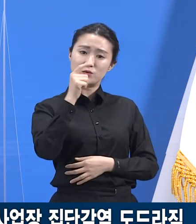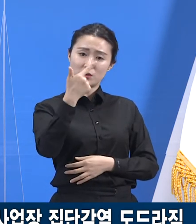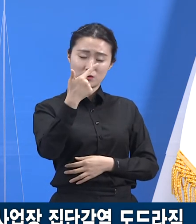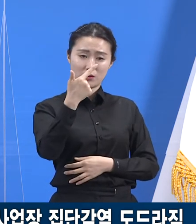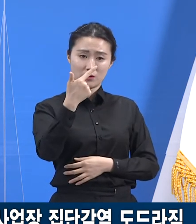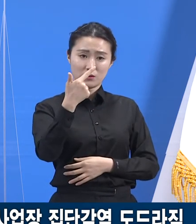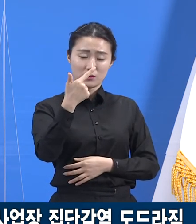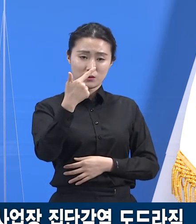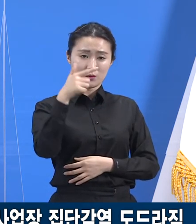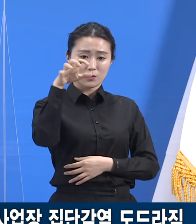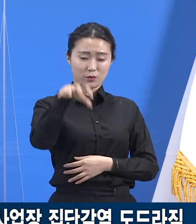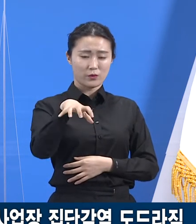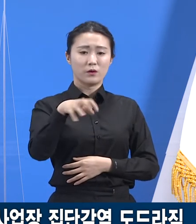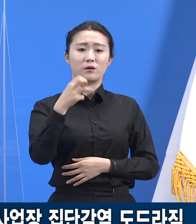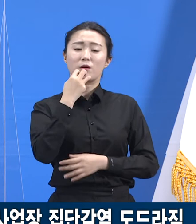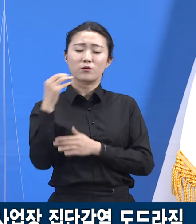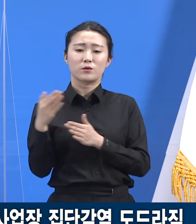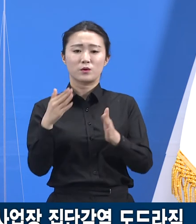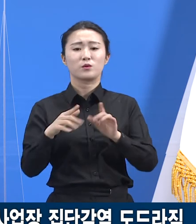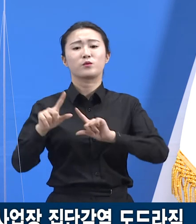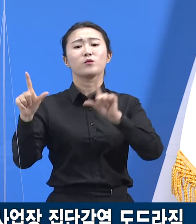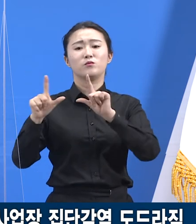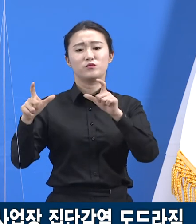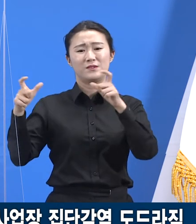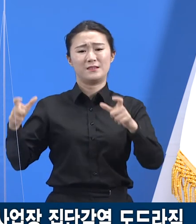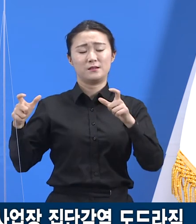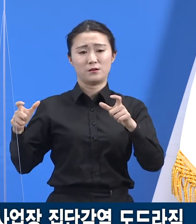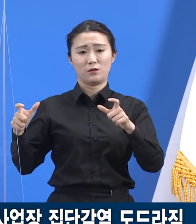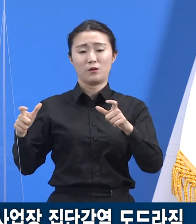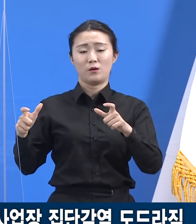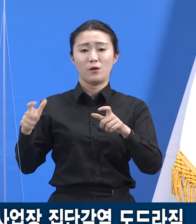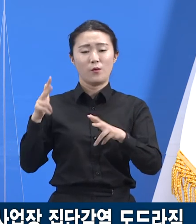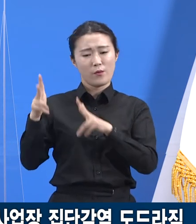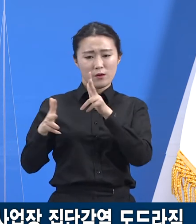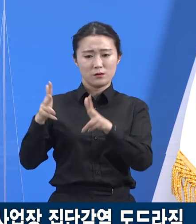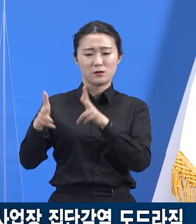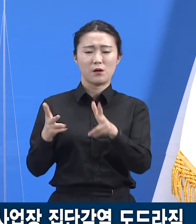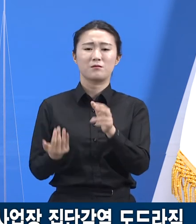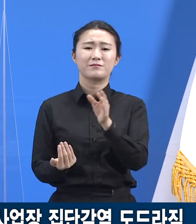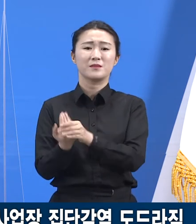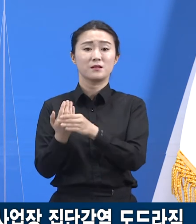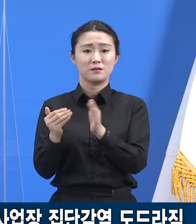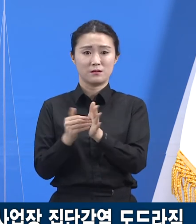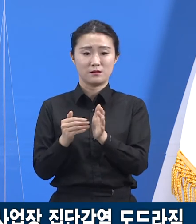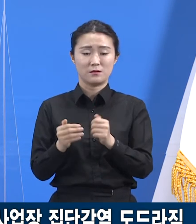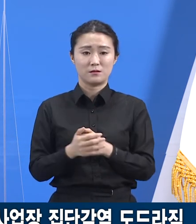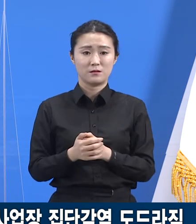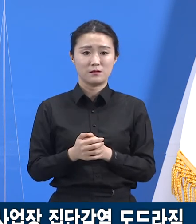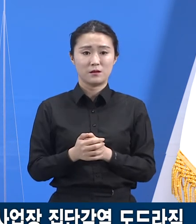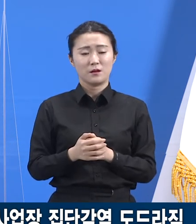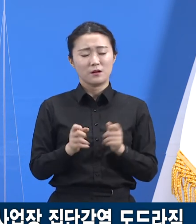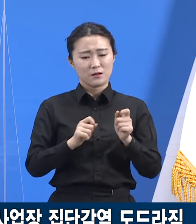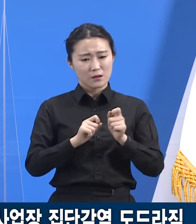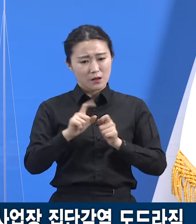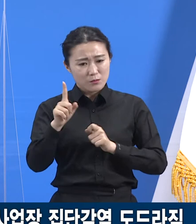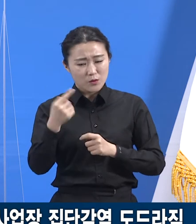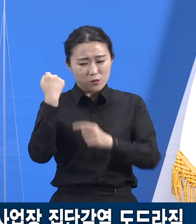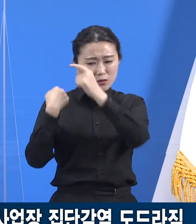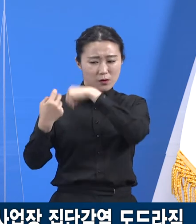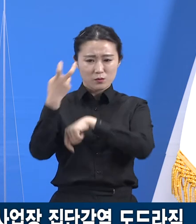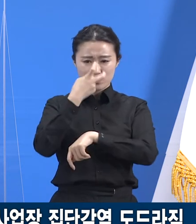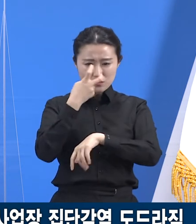6개 시군에서 발생했습니다. 역학조사서를 살펴보면 대체로 경영 규모가 작은 사업장들입니다.